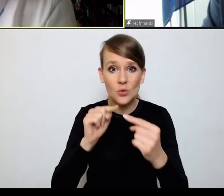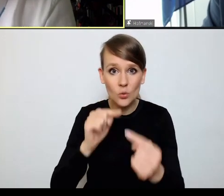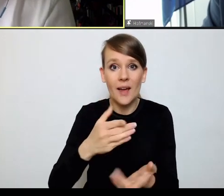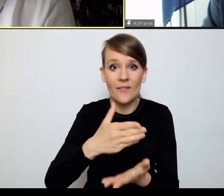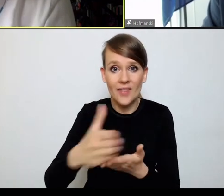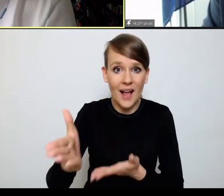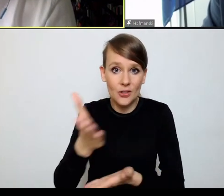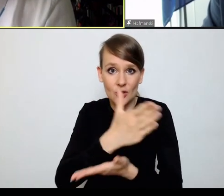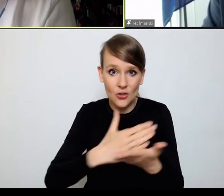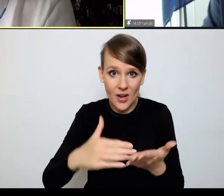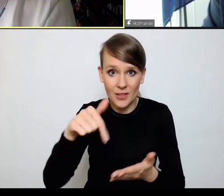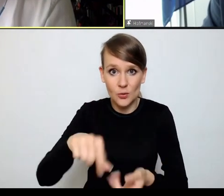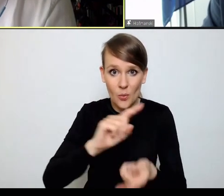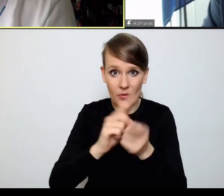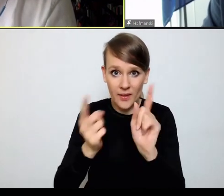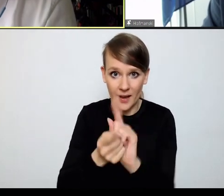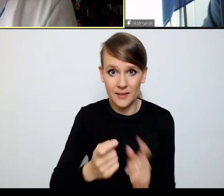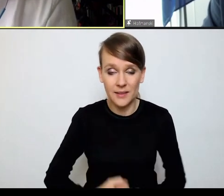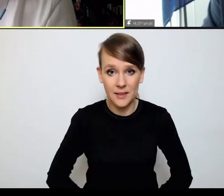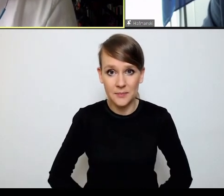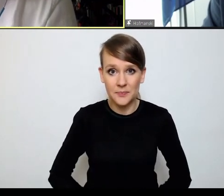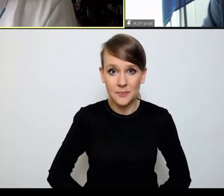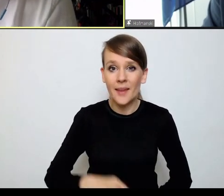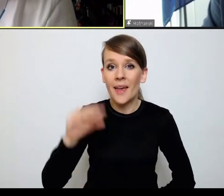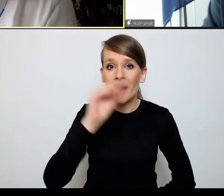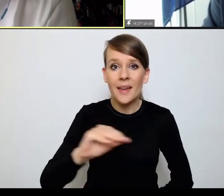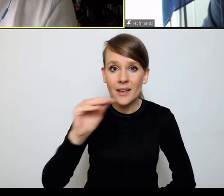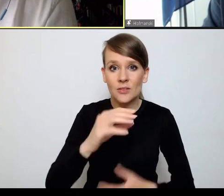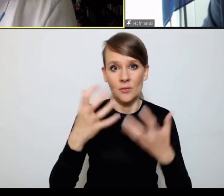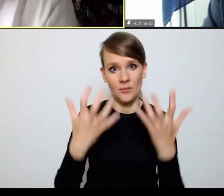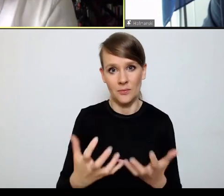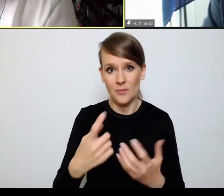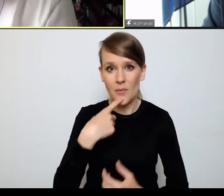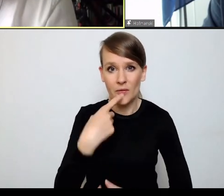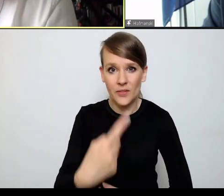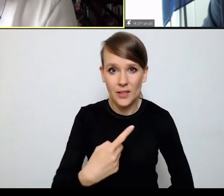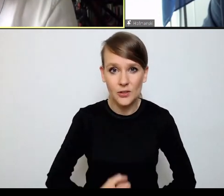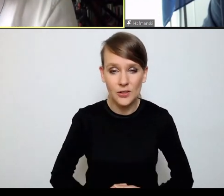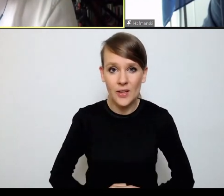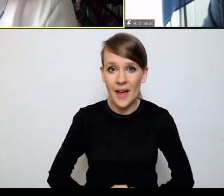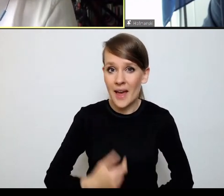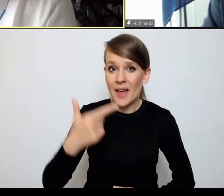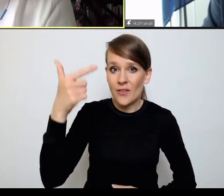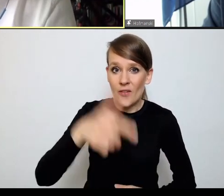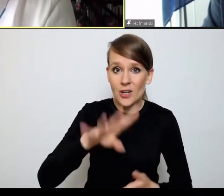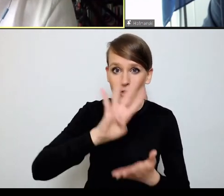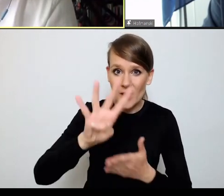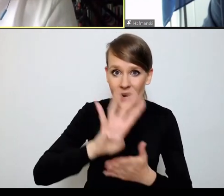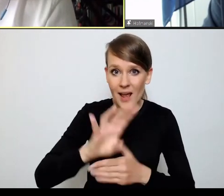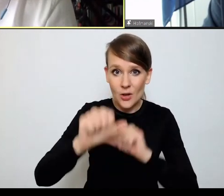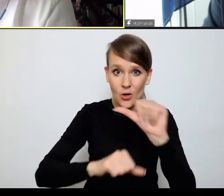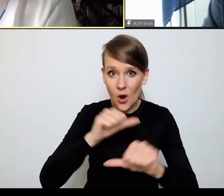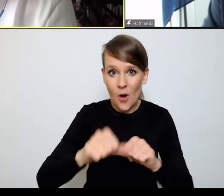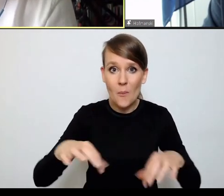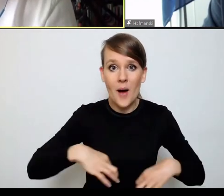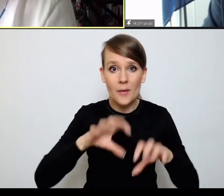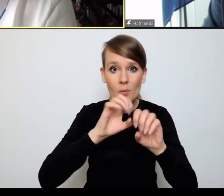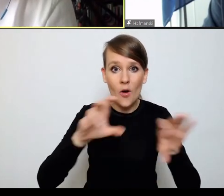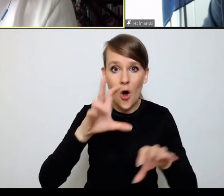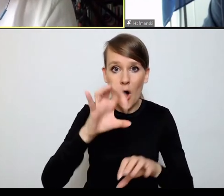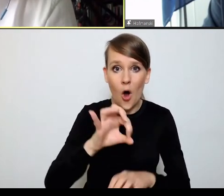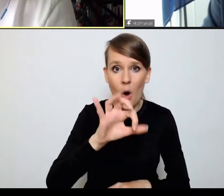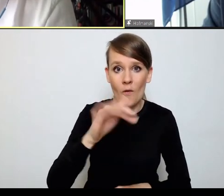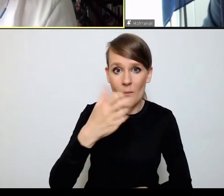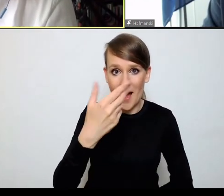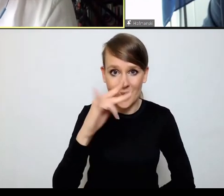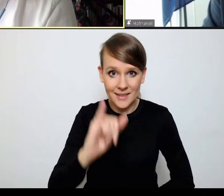części naszego spotkania. Może chciałbym jeszcze powiedzieć tyle, że w 2014 roku Pan Profesor Hofmański został